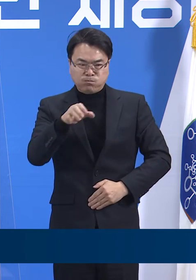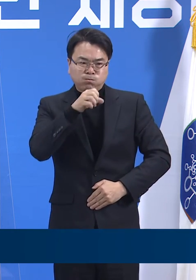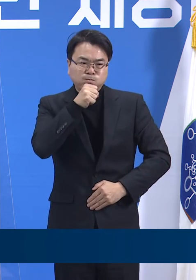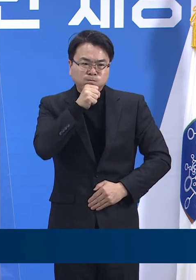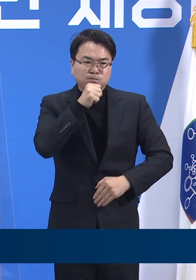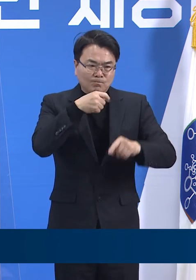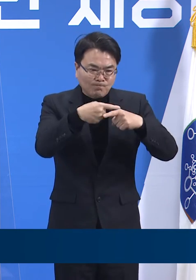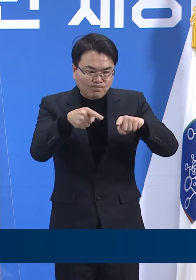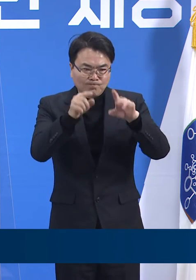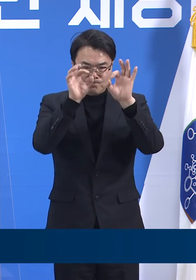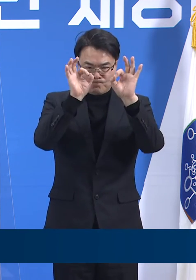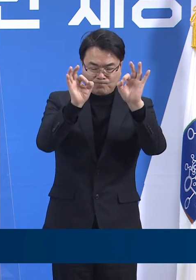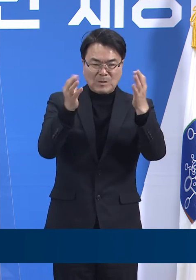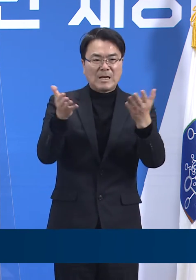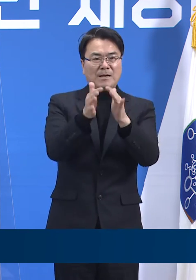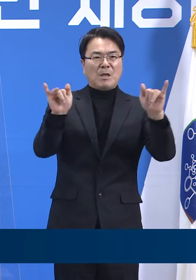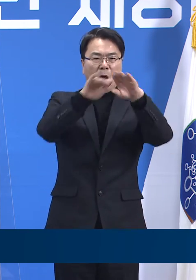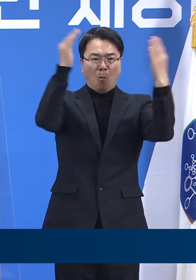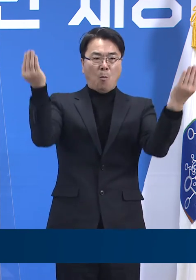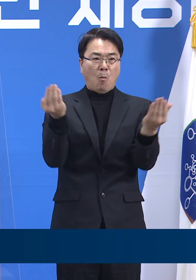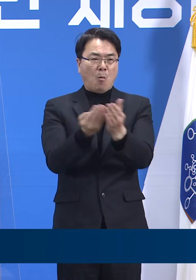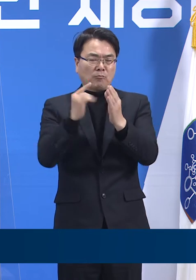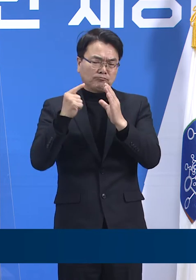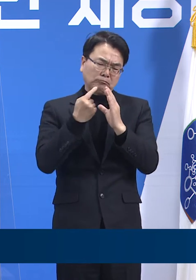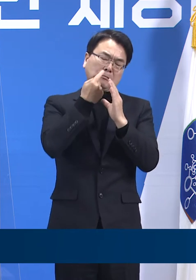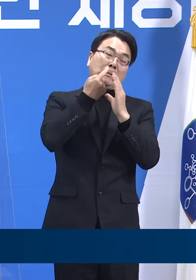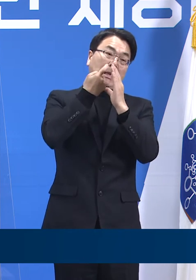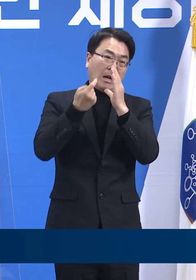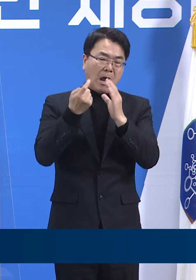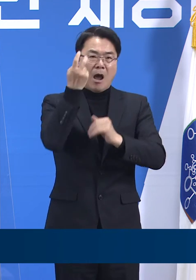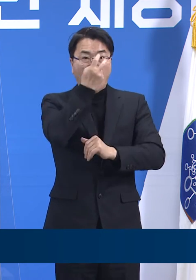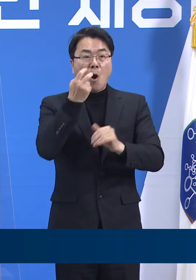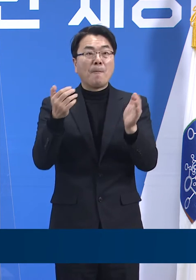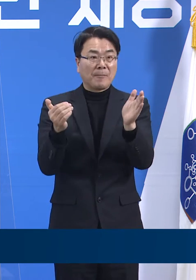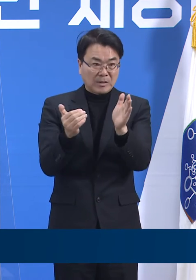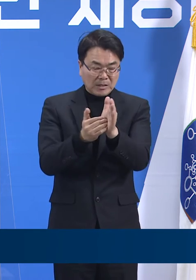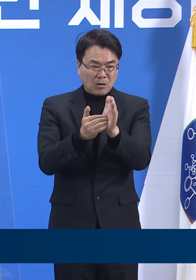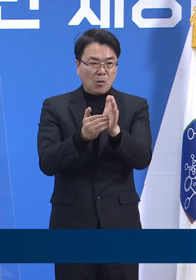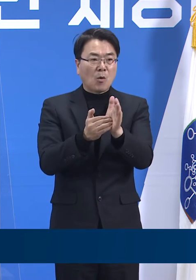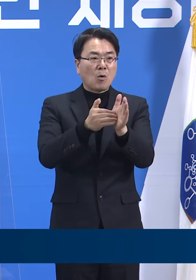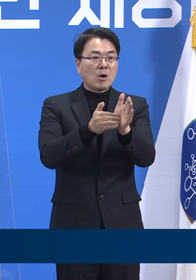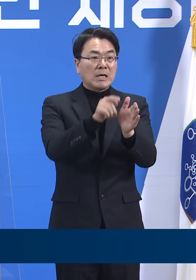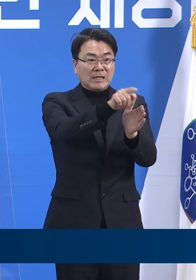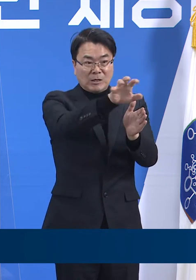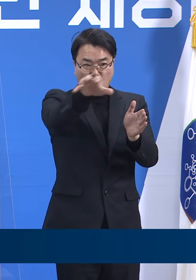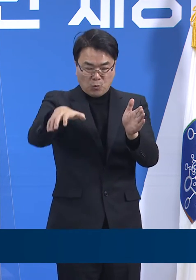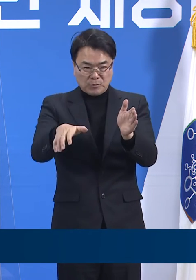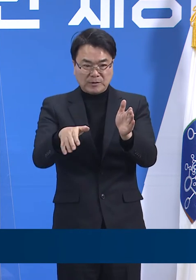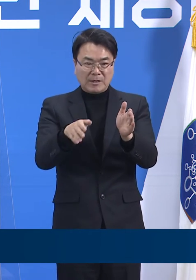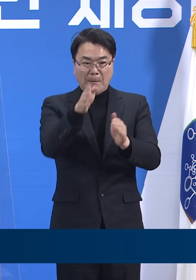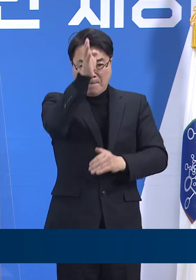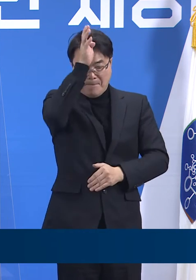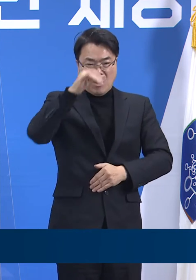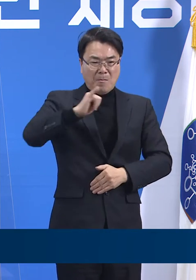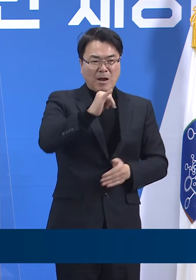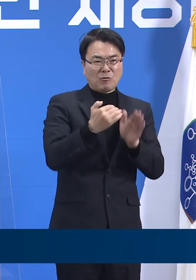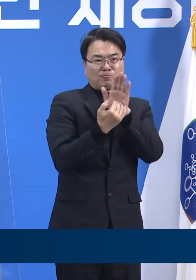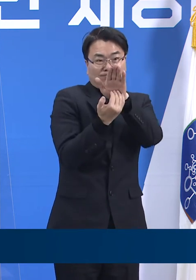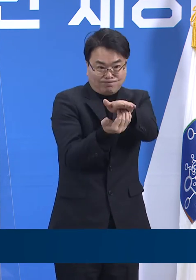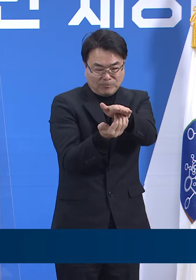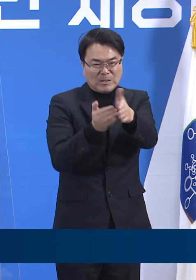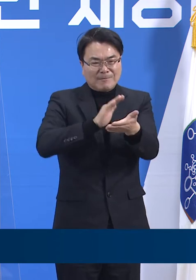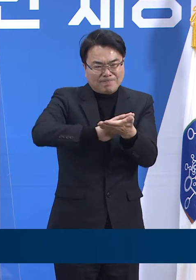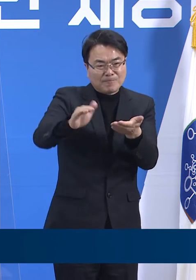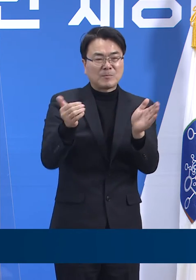시행하였고 직원들은 전수검사하였습니다. 해당 시설은 소독을 완료하였고 확진자와의